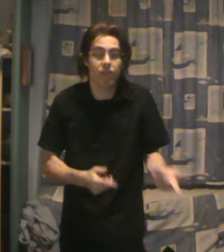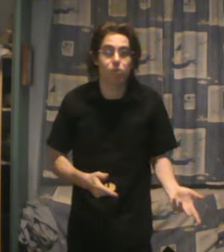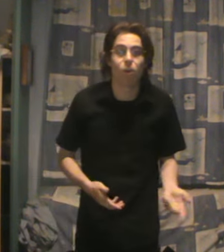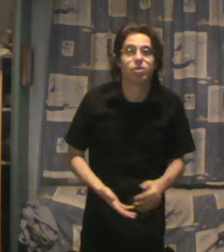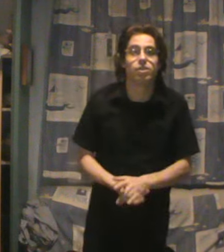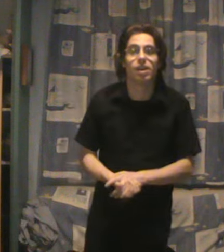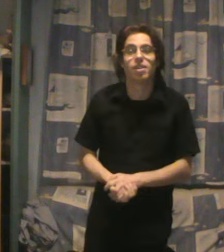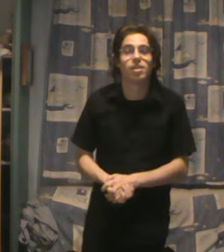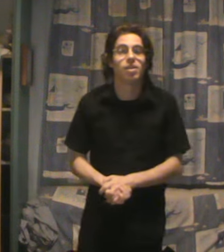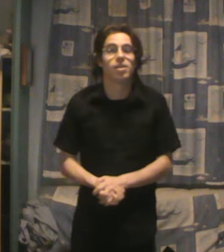avait du progrès social.